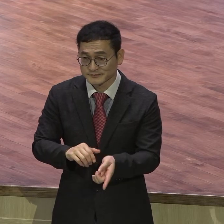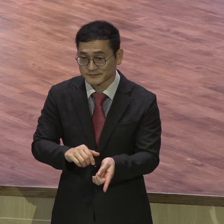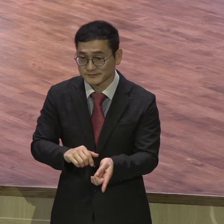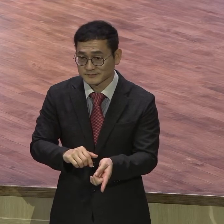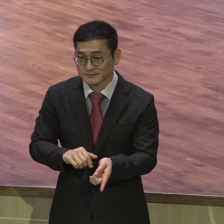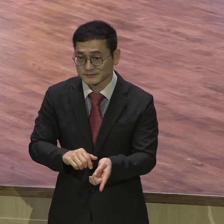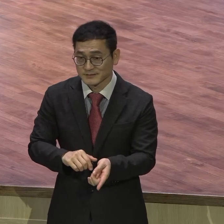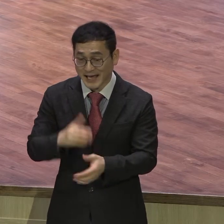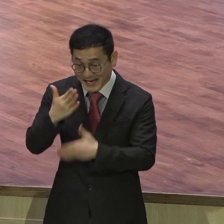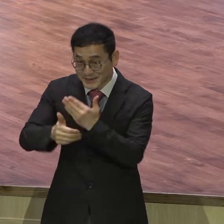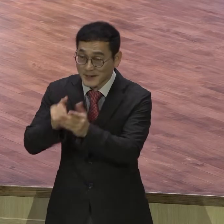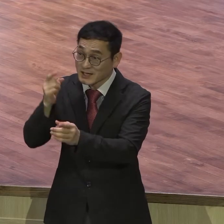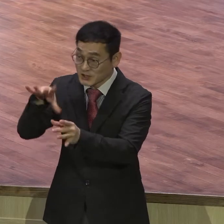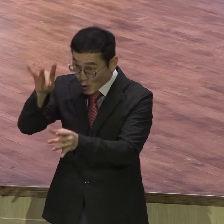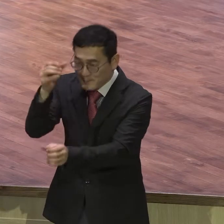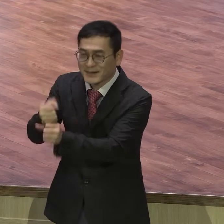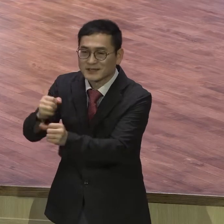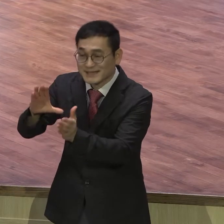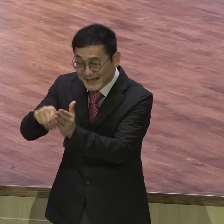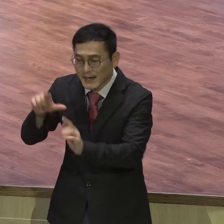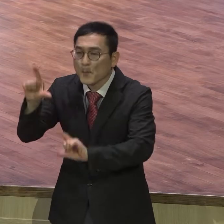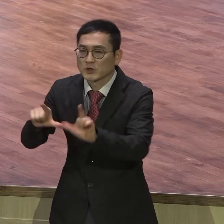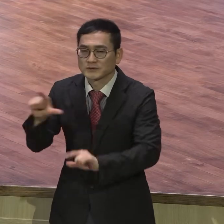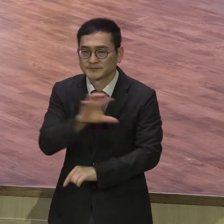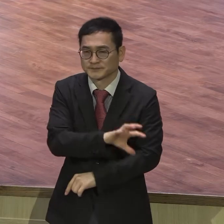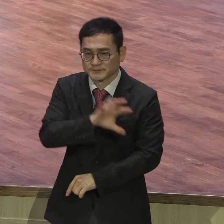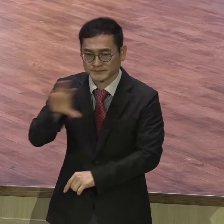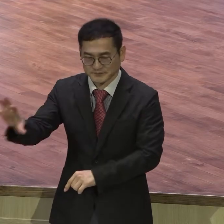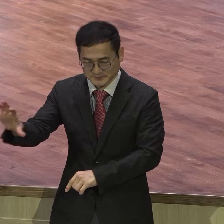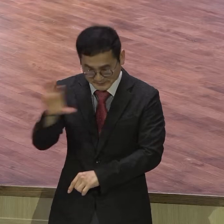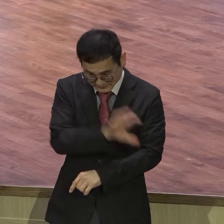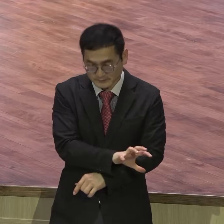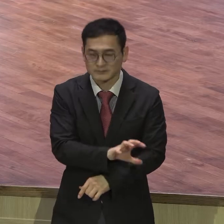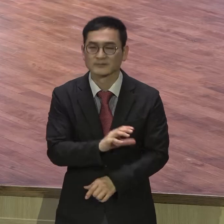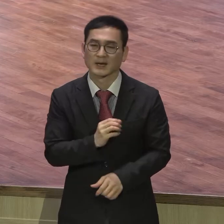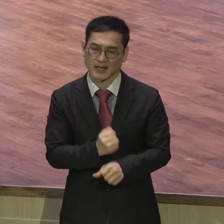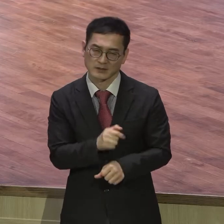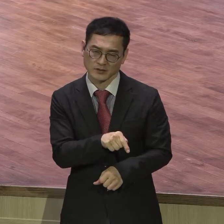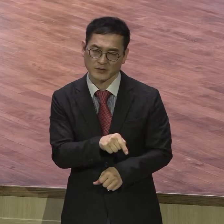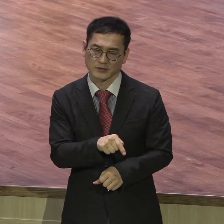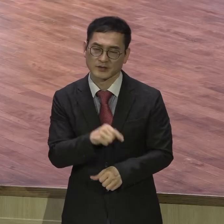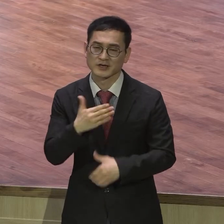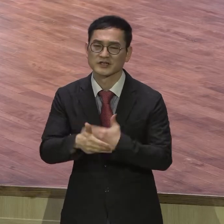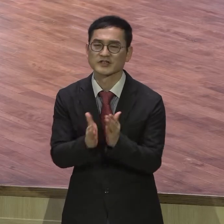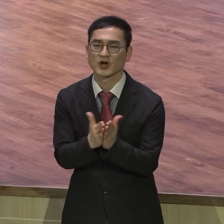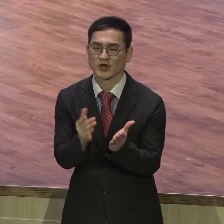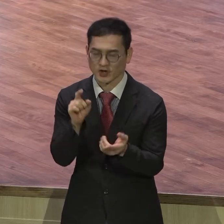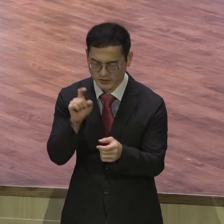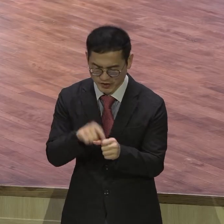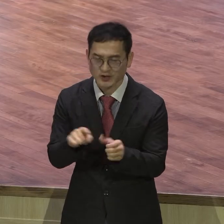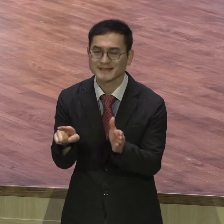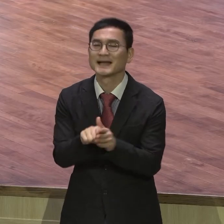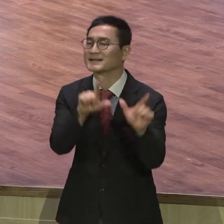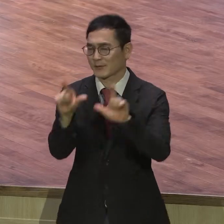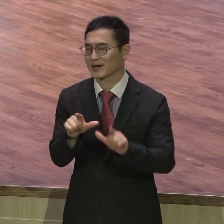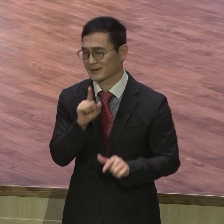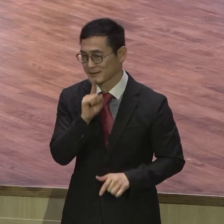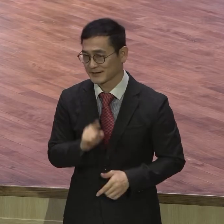신앙생활이에요. 성경적 신앙생활. 성경적 개혁입니다. 이번 주부터 살펴볼 신명기의 말씀을 통해서